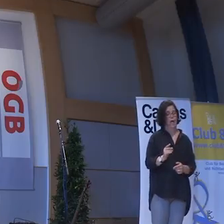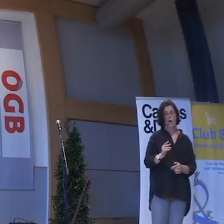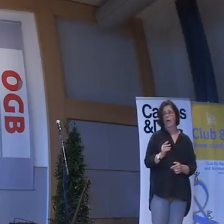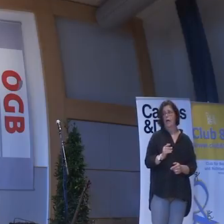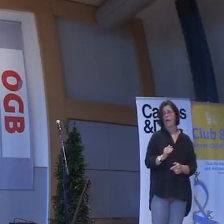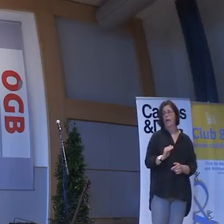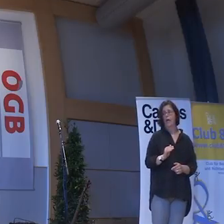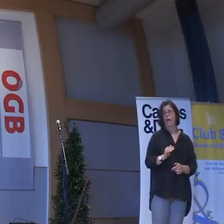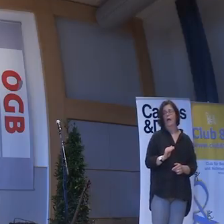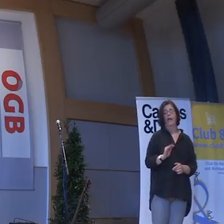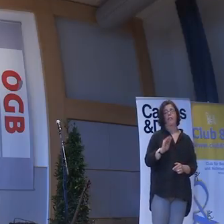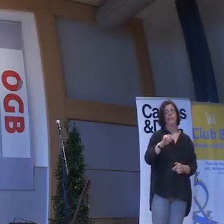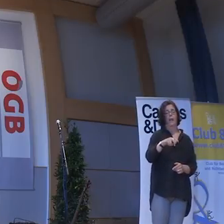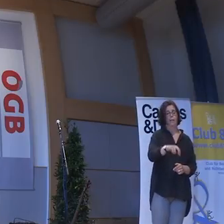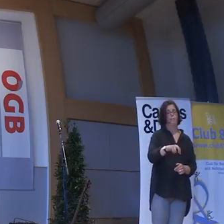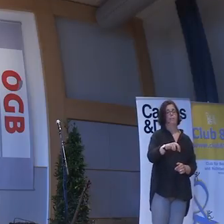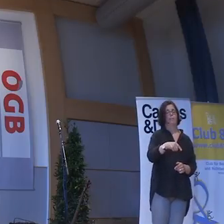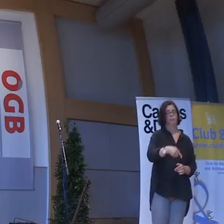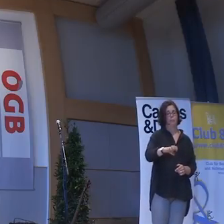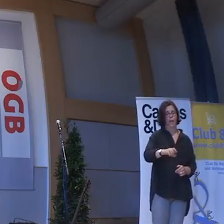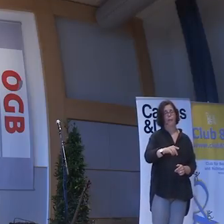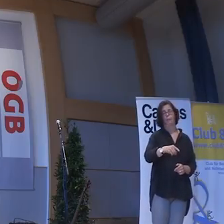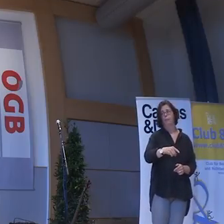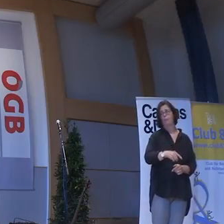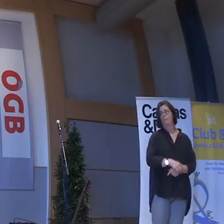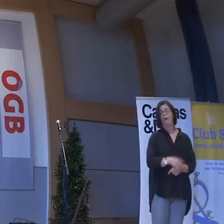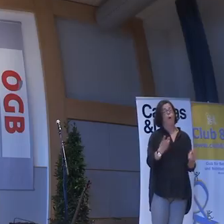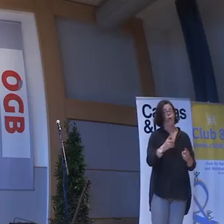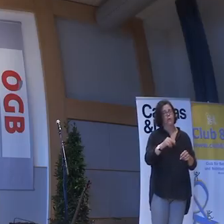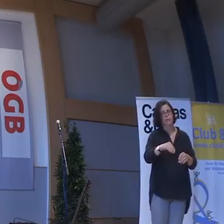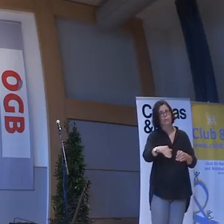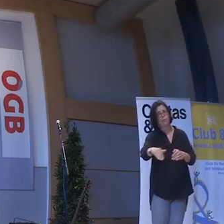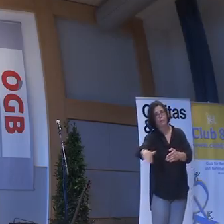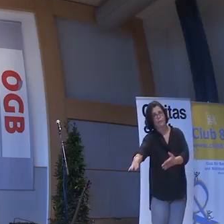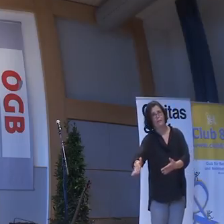schicken. zwar Treppe. Wo ist eine Treppe?